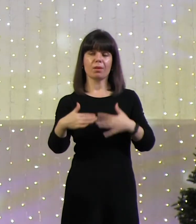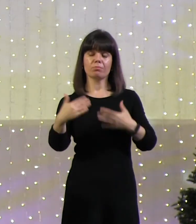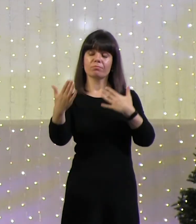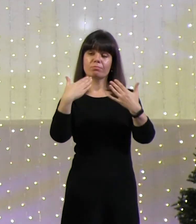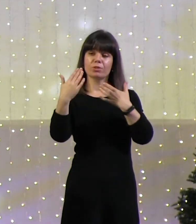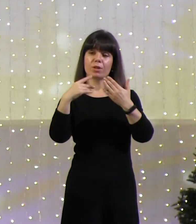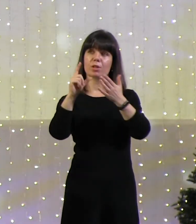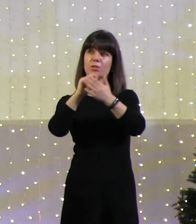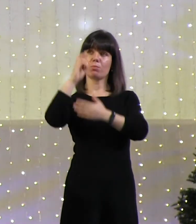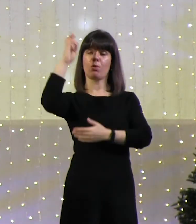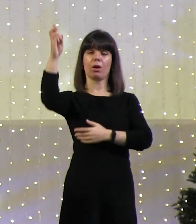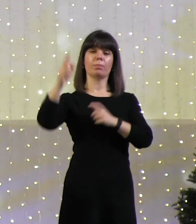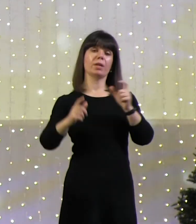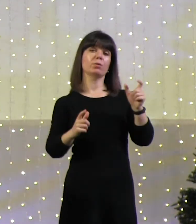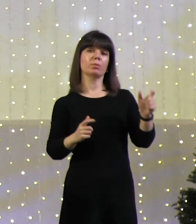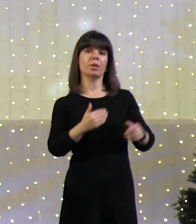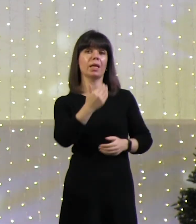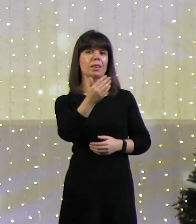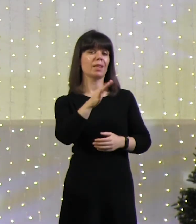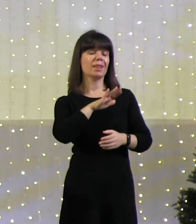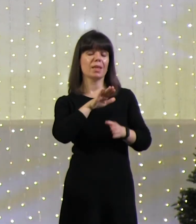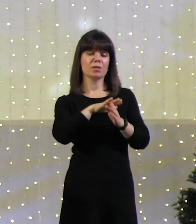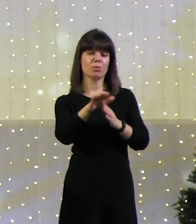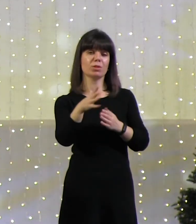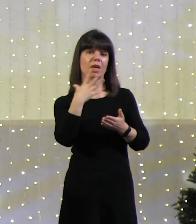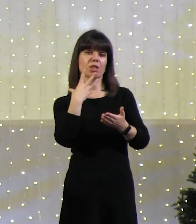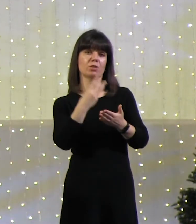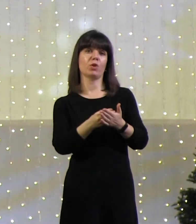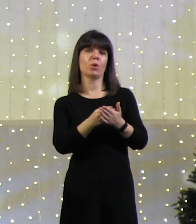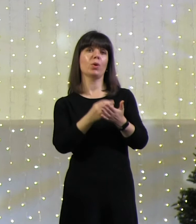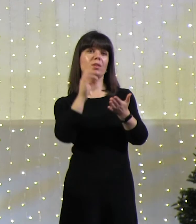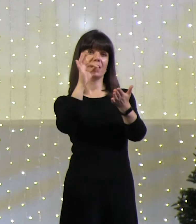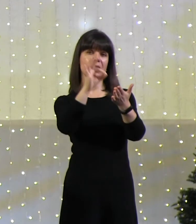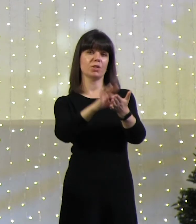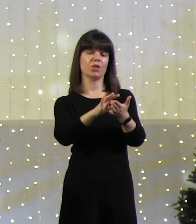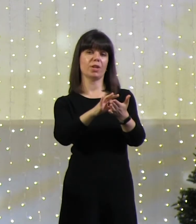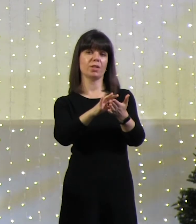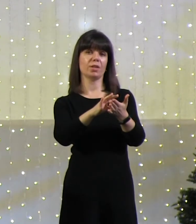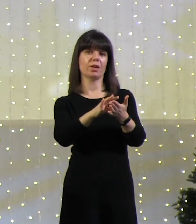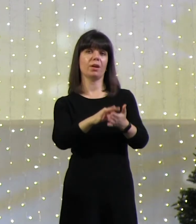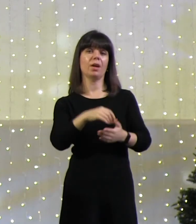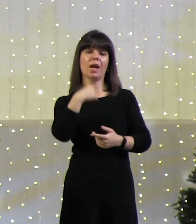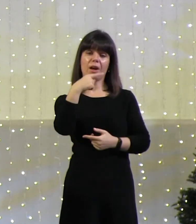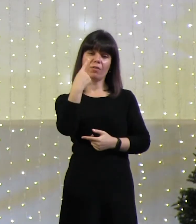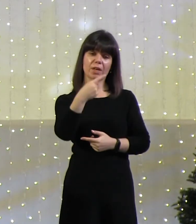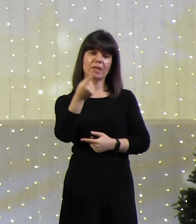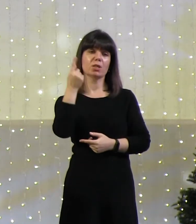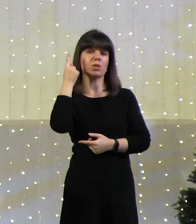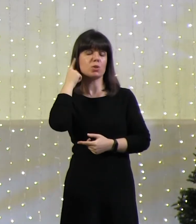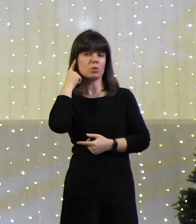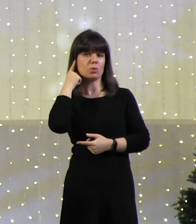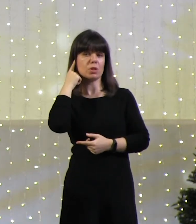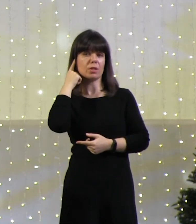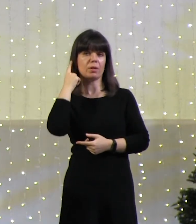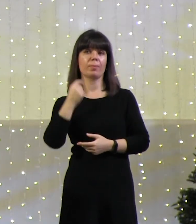Ты не выполняешь свое предназначение говорить, слушать, говорить.